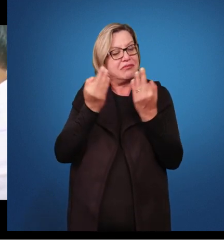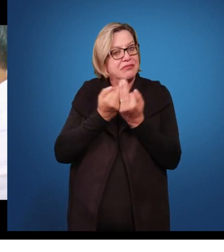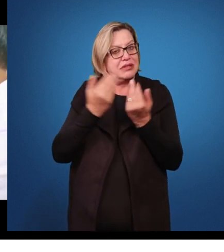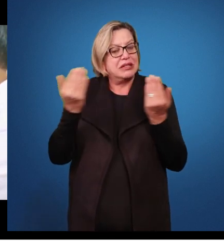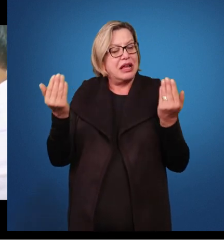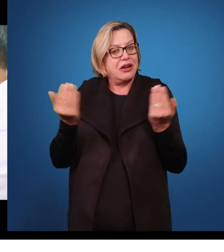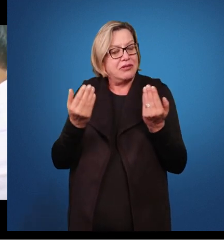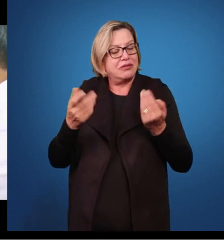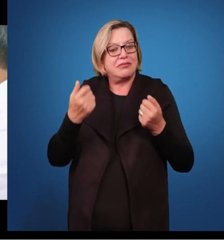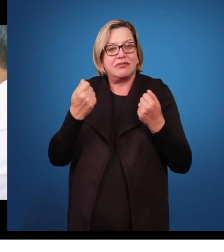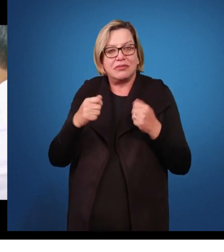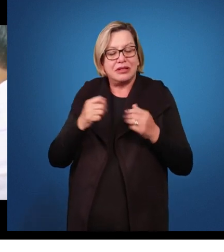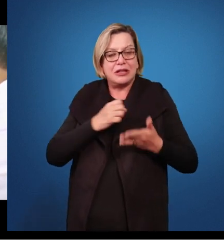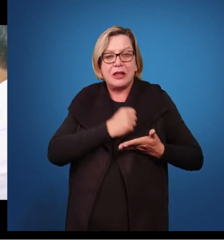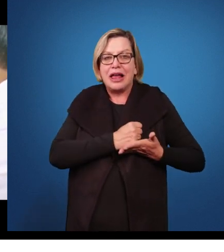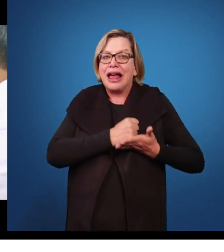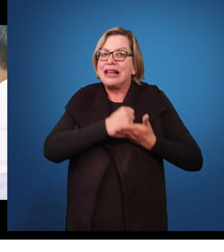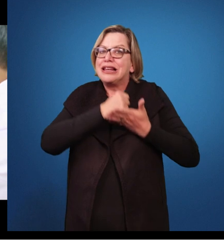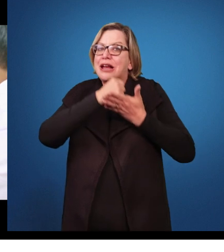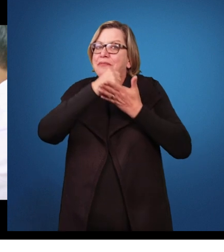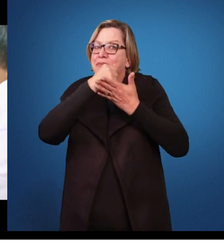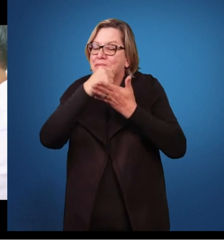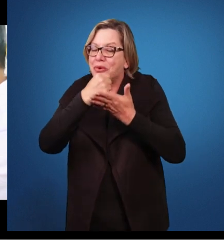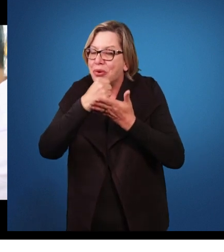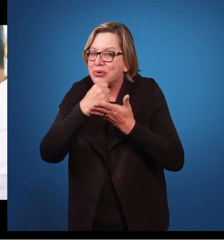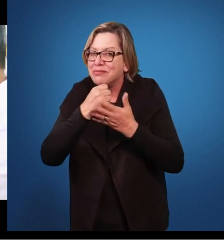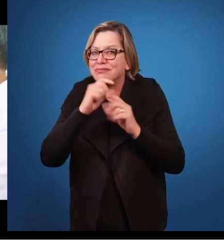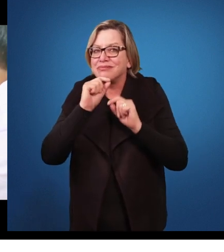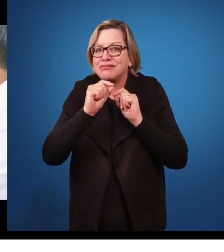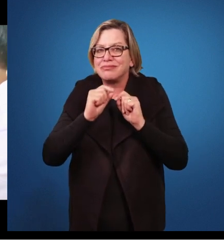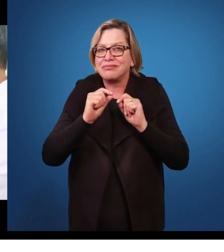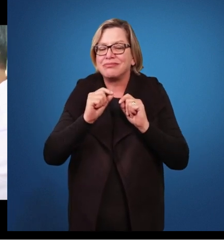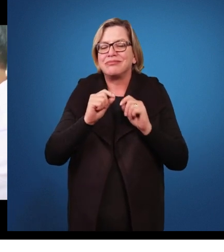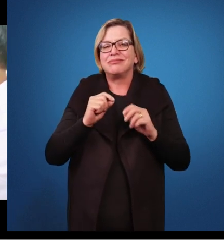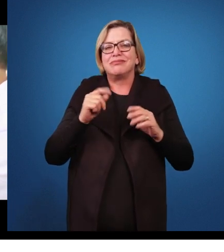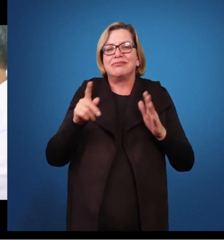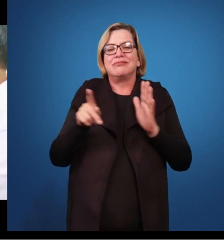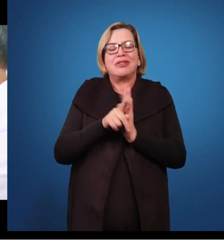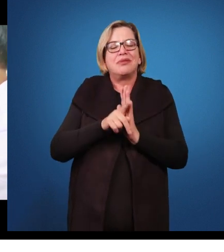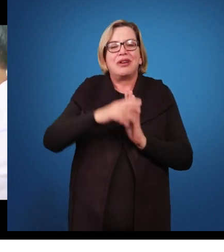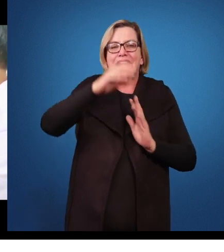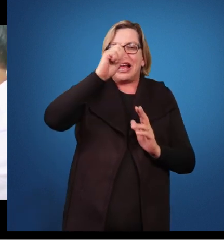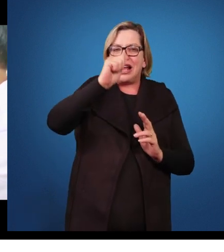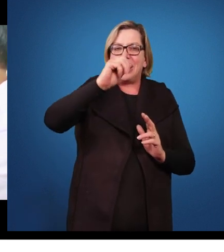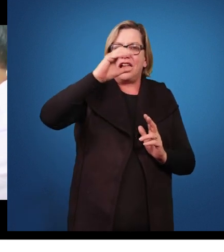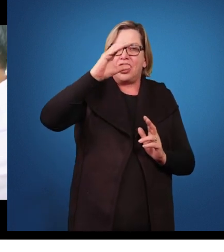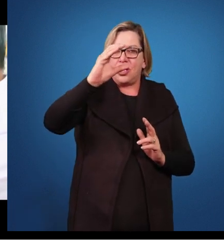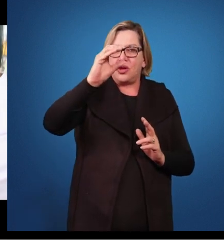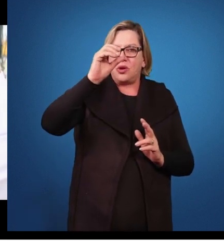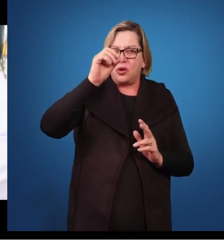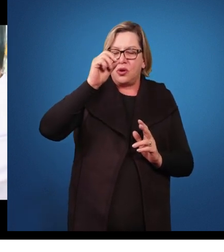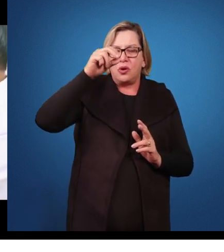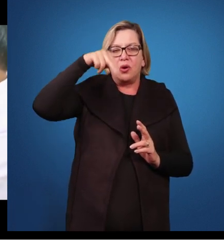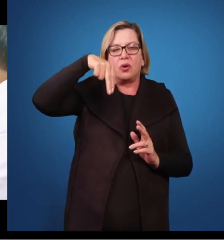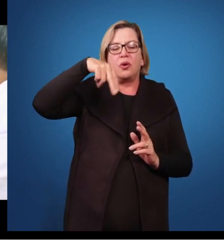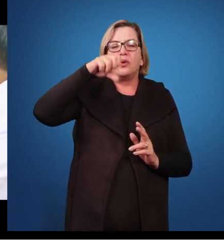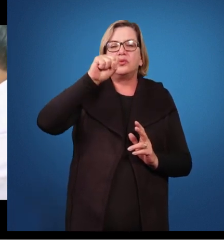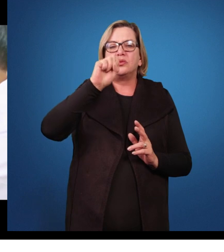necessitando muito desses aconselhamentos, que a gente chama dentro da psicologia, de um acompanhamento maior. Em função disso,